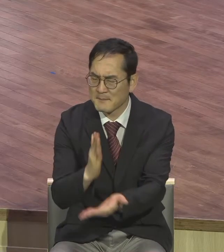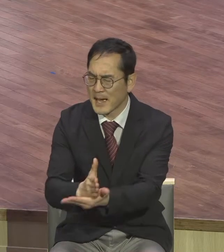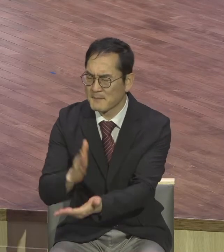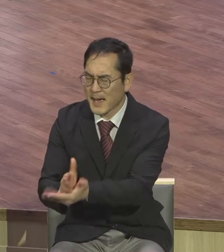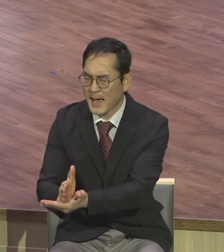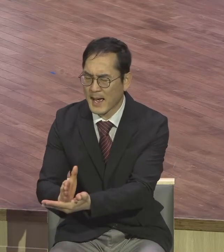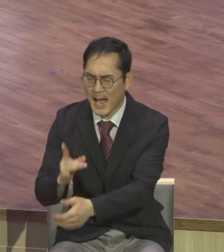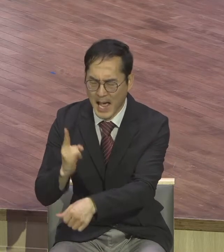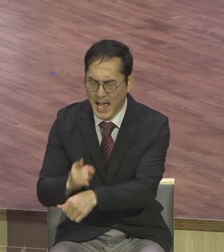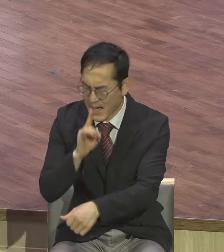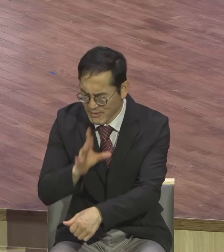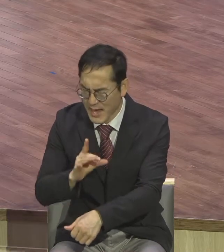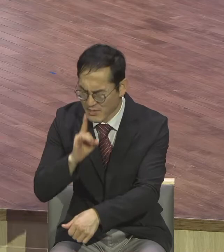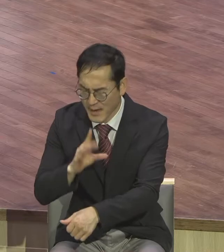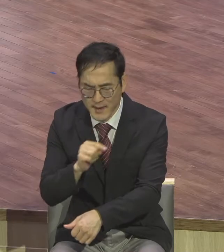전부다 사람을 죽이는